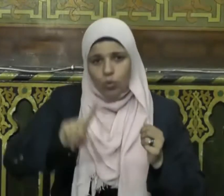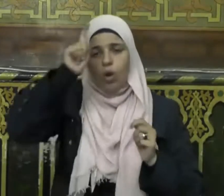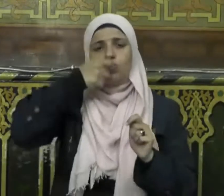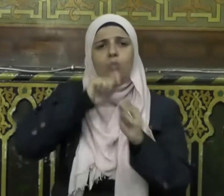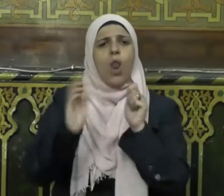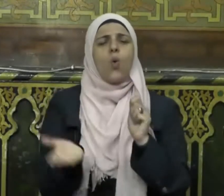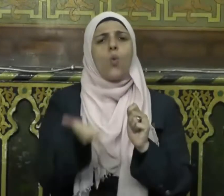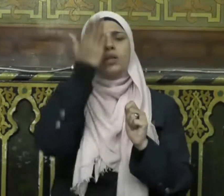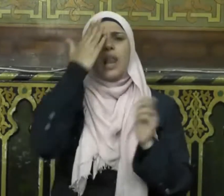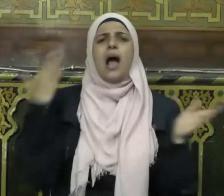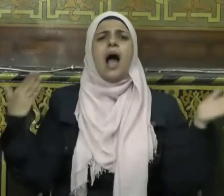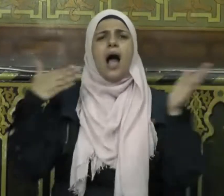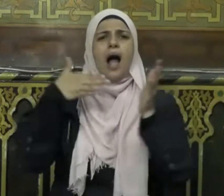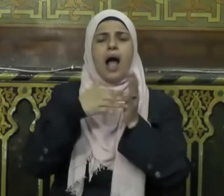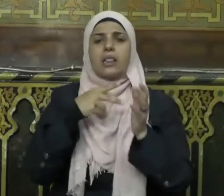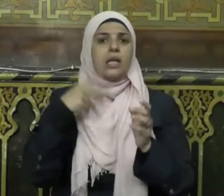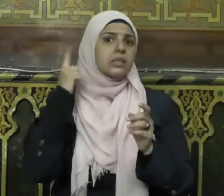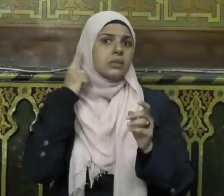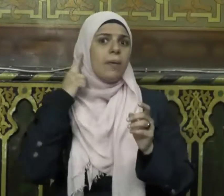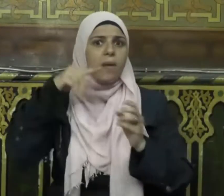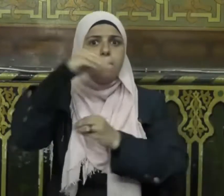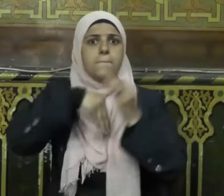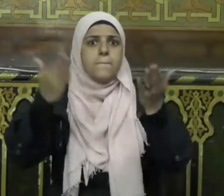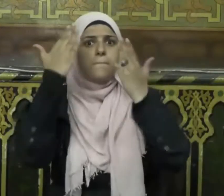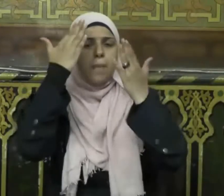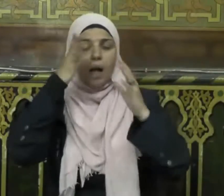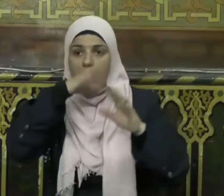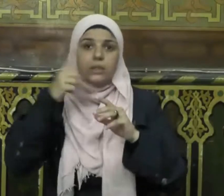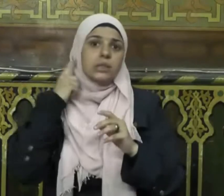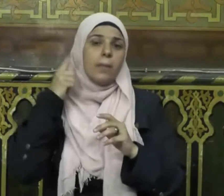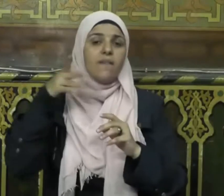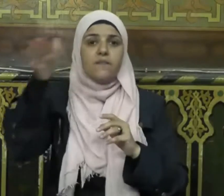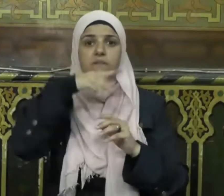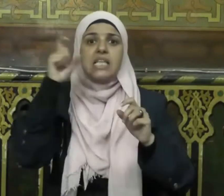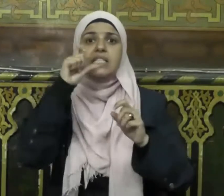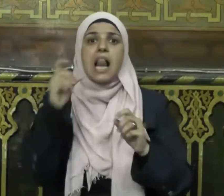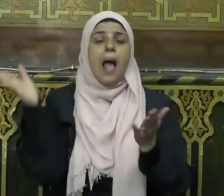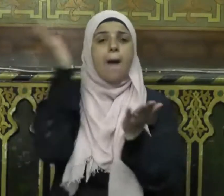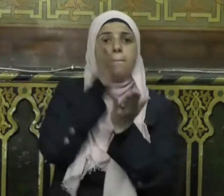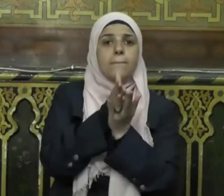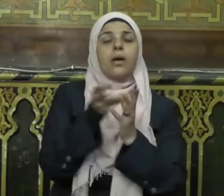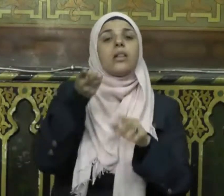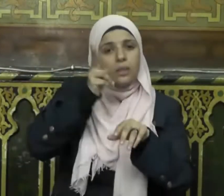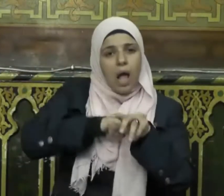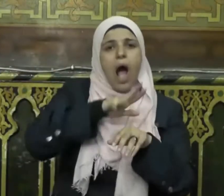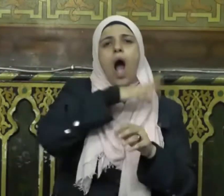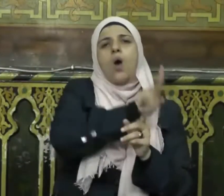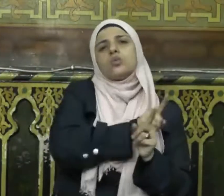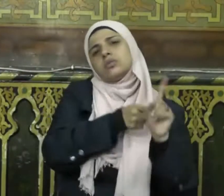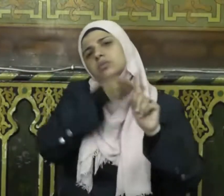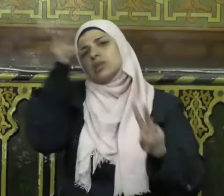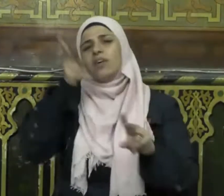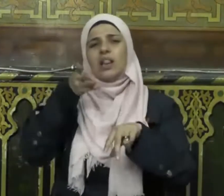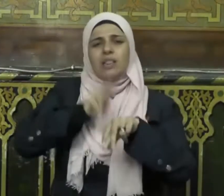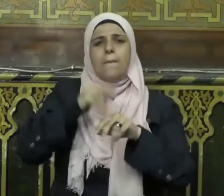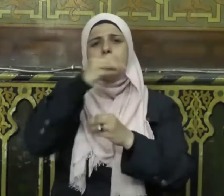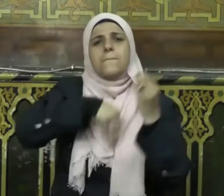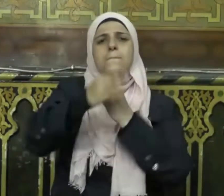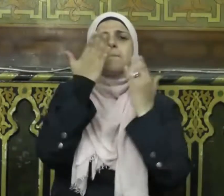حتى بلغهم أن أهل مكة دخلوا في الإسلام فقرروا العودة مرة أخرى إليها ولما